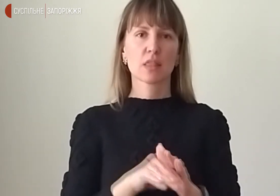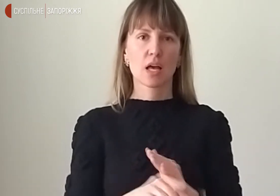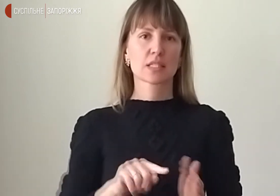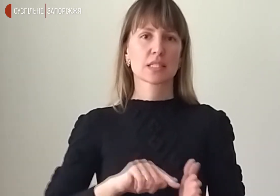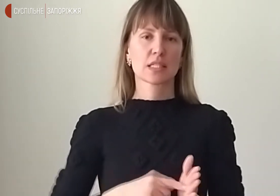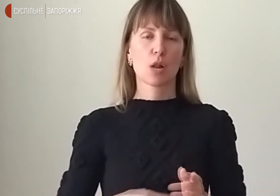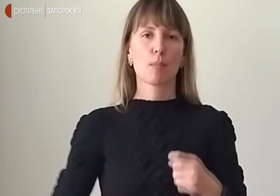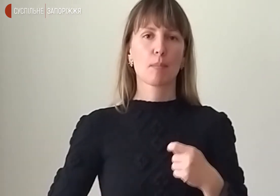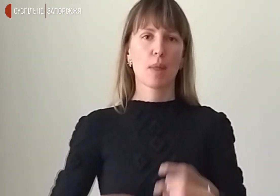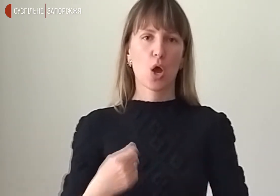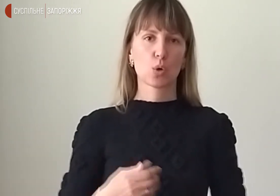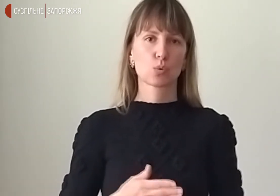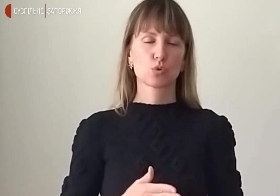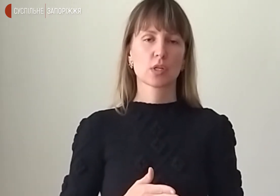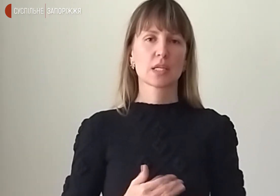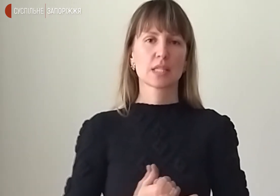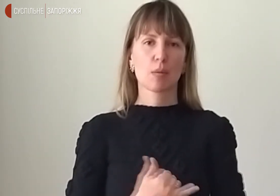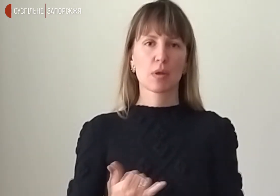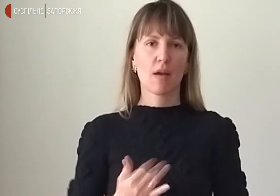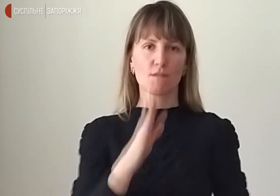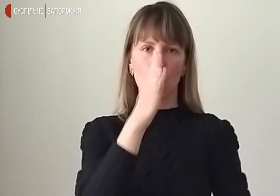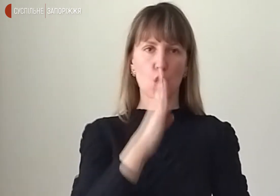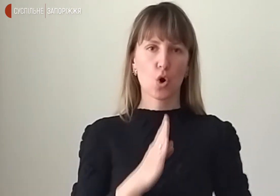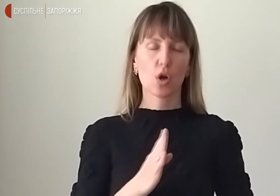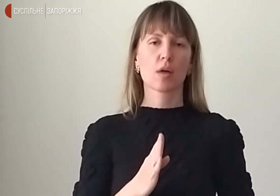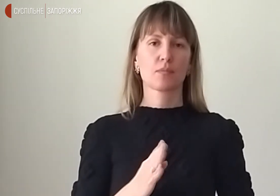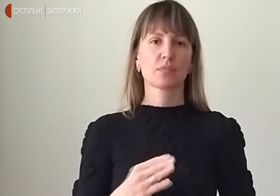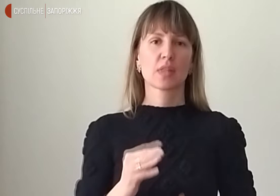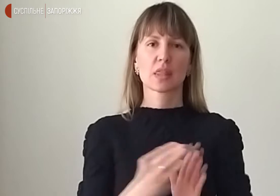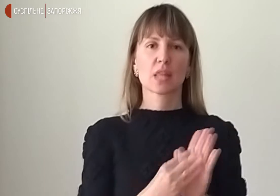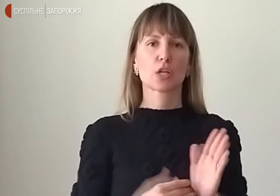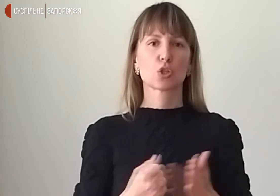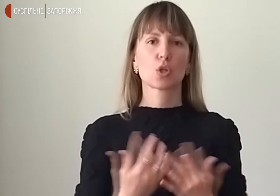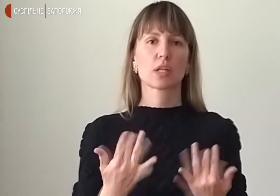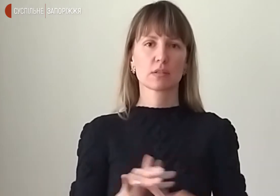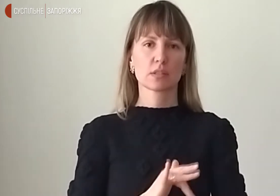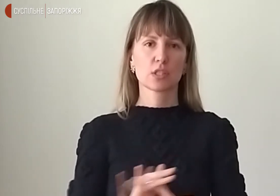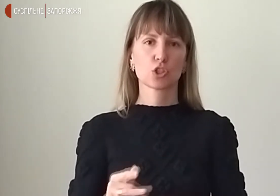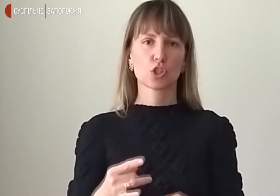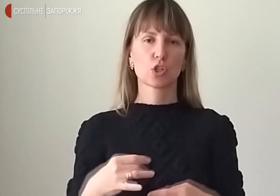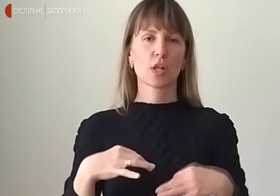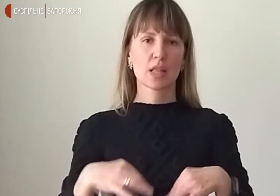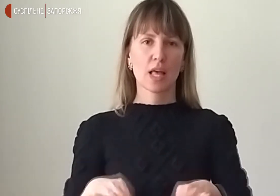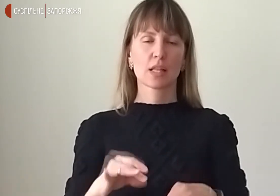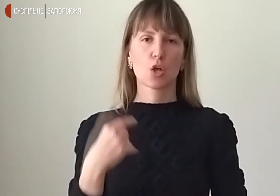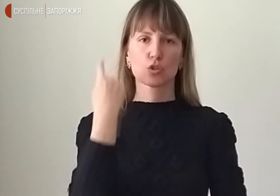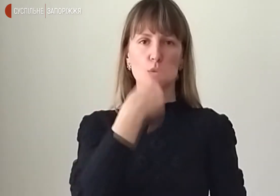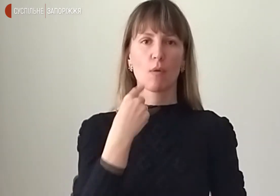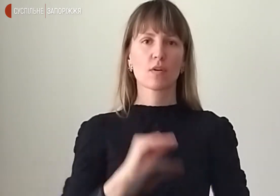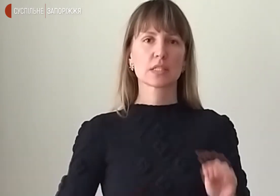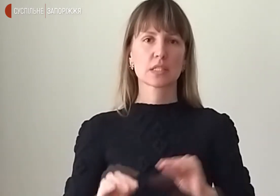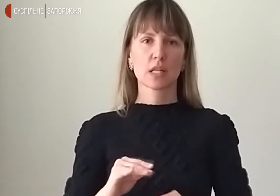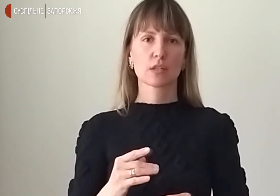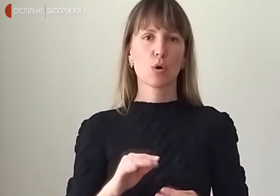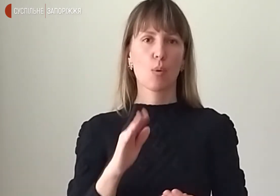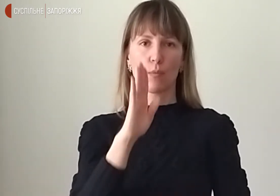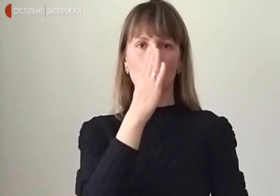логістичного забезпечення ворога. Дані щодо кількості знищеної техніки та особового складу противника будуть